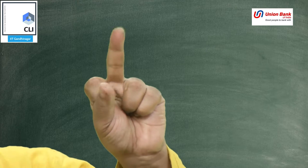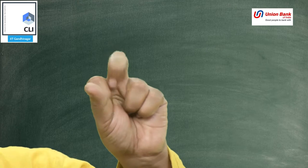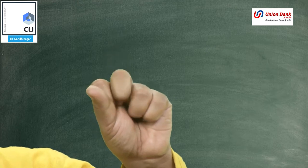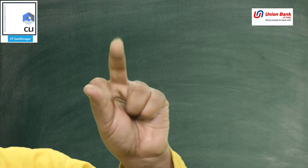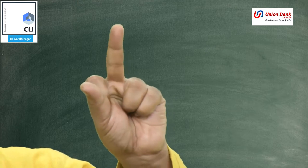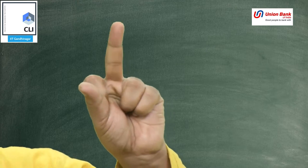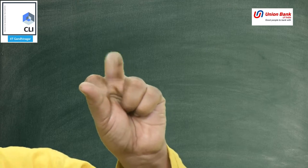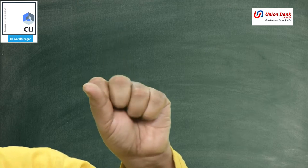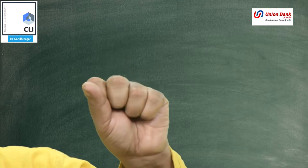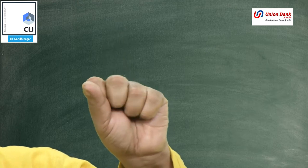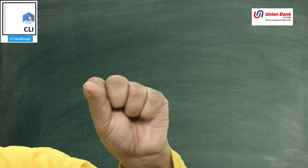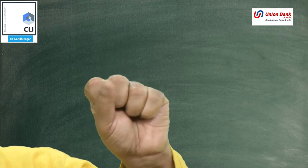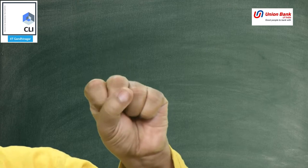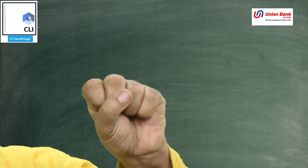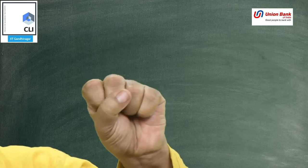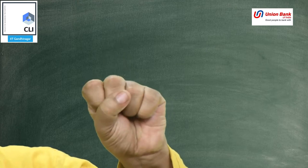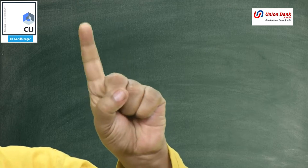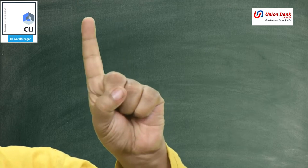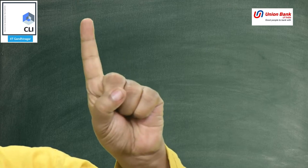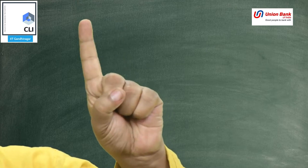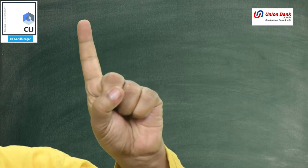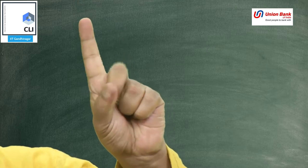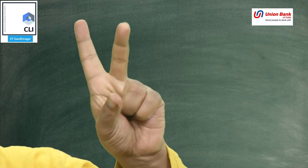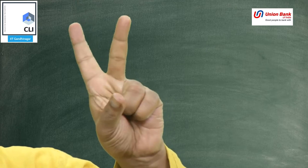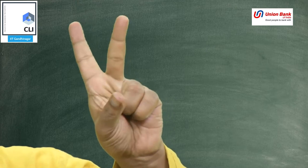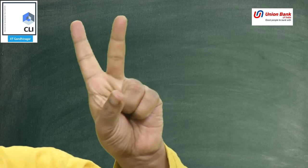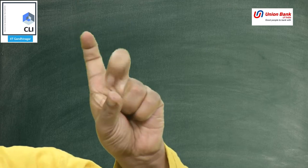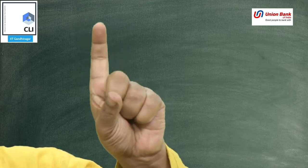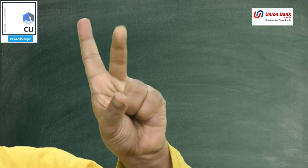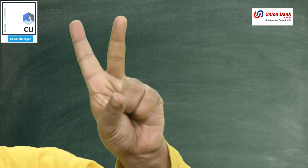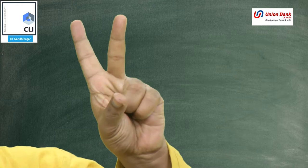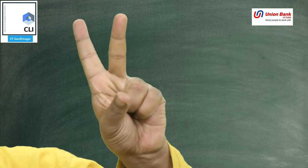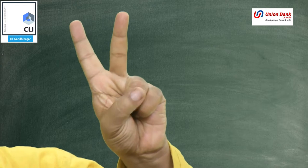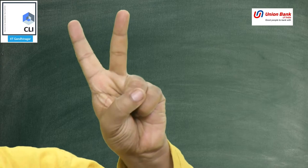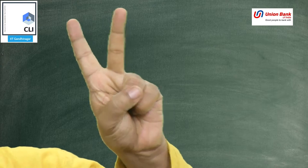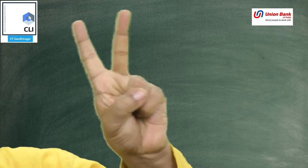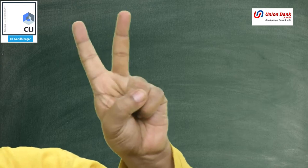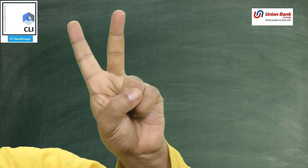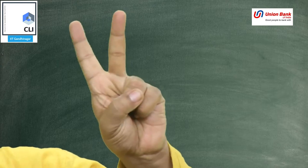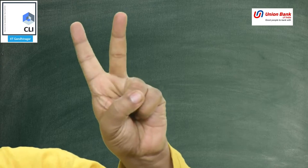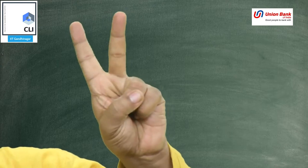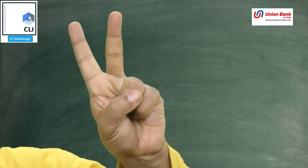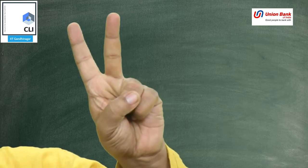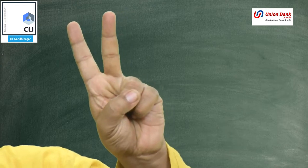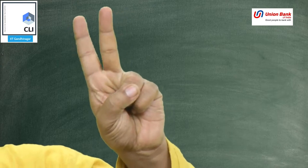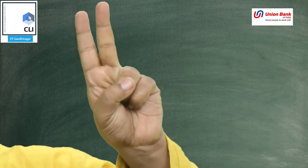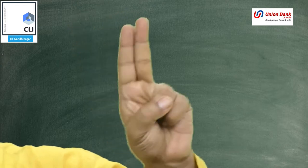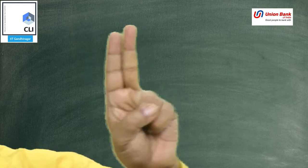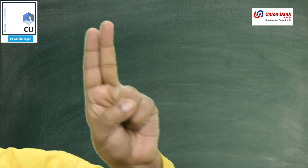उपर और नीचे और फिर दूसरी उंगली खड़ी फिर ये उंगली वापस से उपर और नीचे तो चार हो गए अब दो उंगलियों से